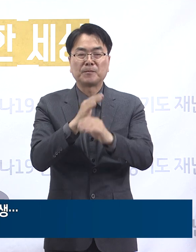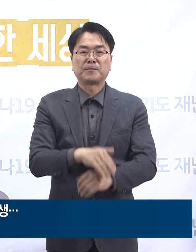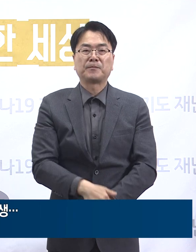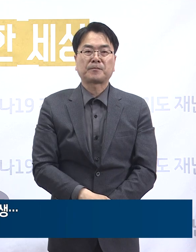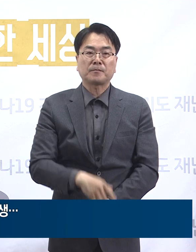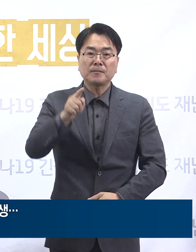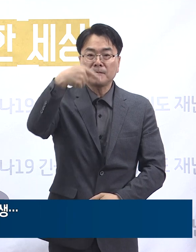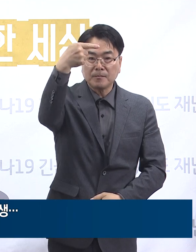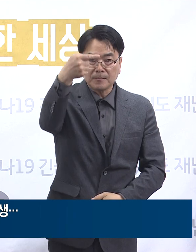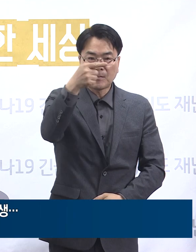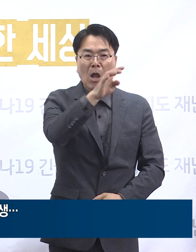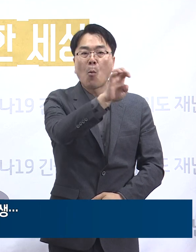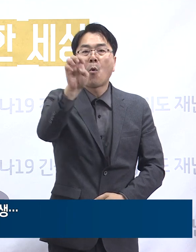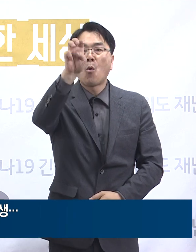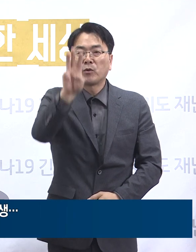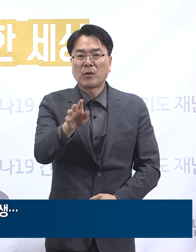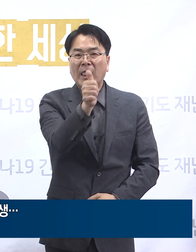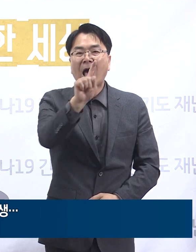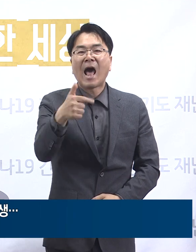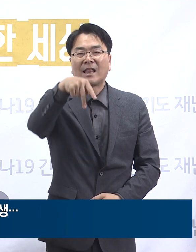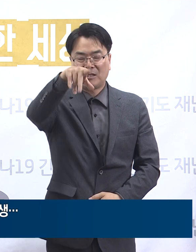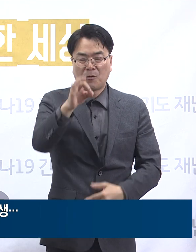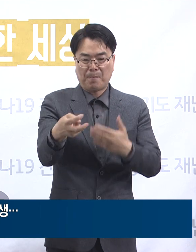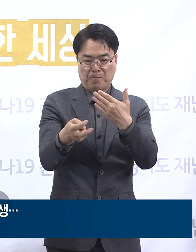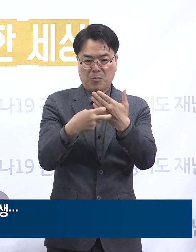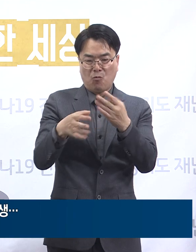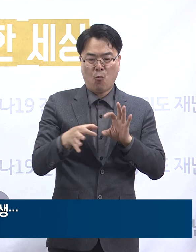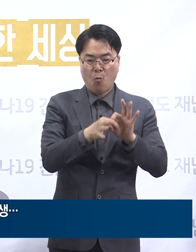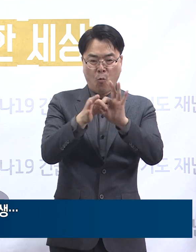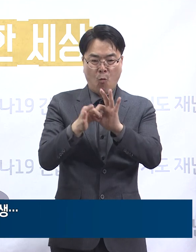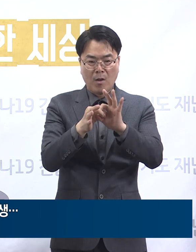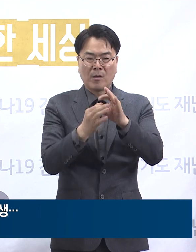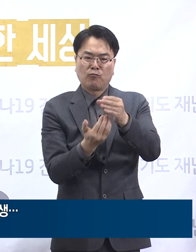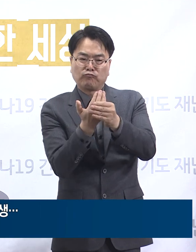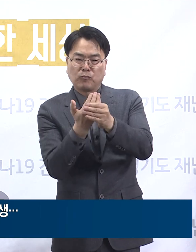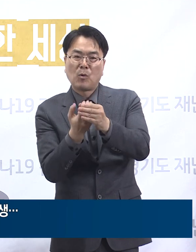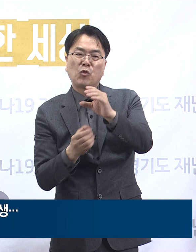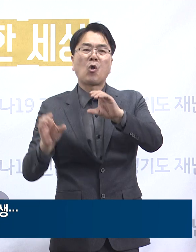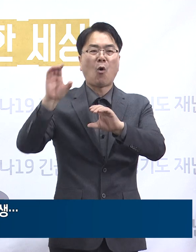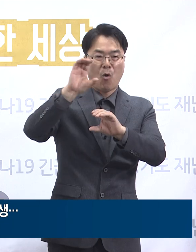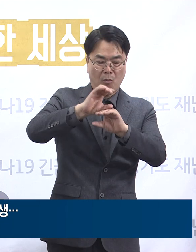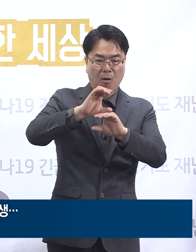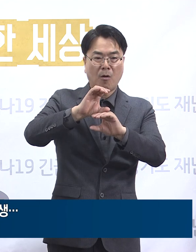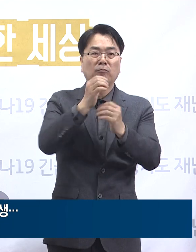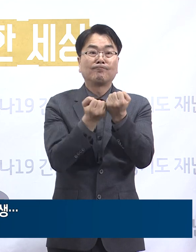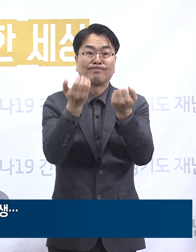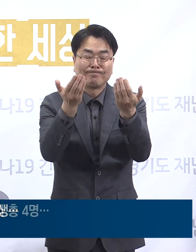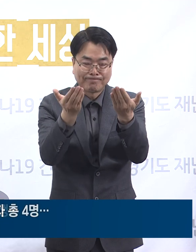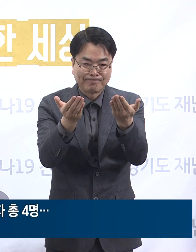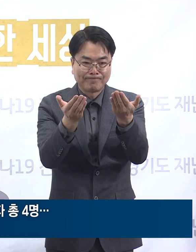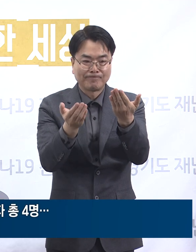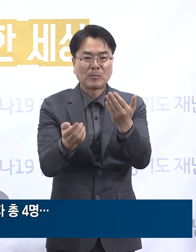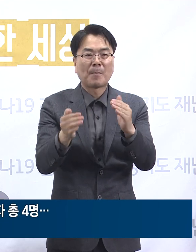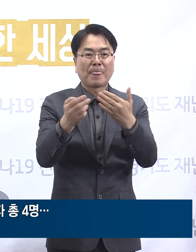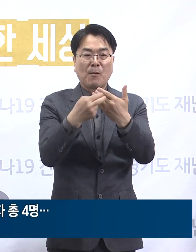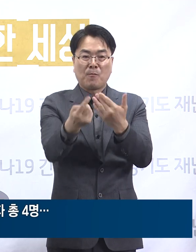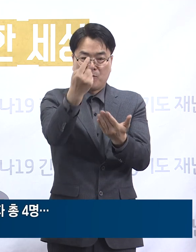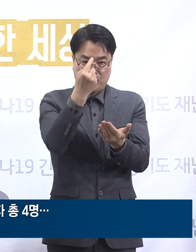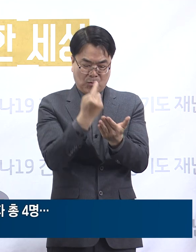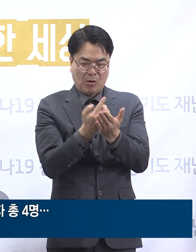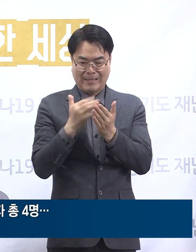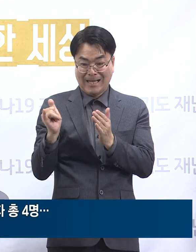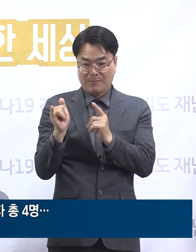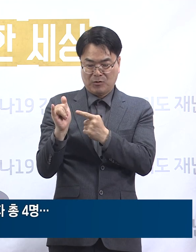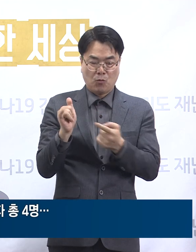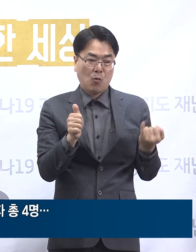다음은 포천시 소재 한성내과의원 관련 확진자 추가 발생 현황입니다. 내원 환자의 첫 확진 및 배우자의